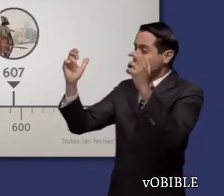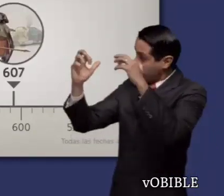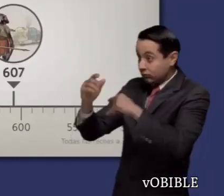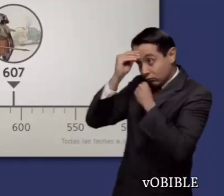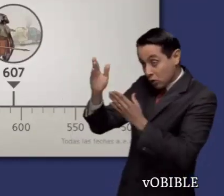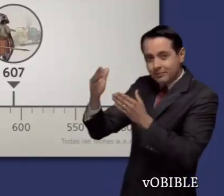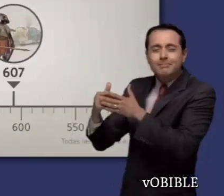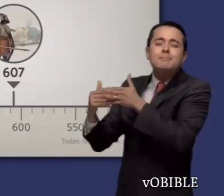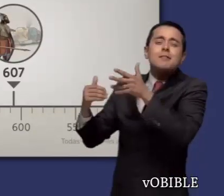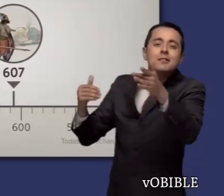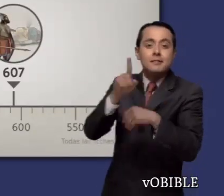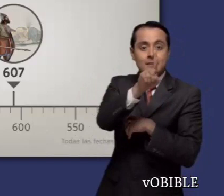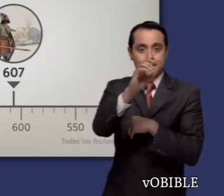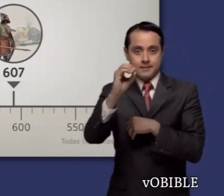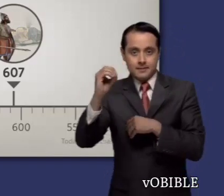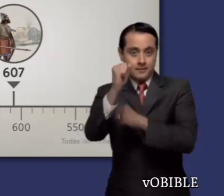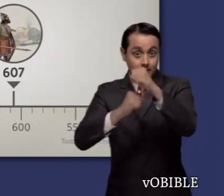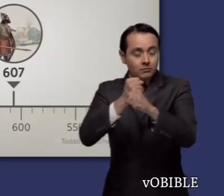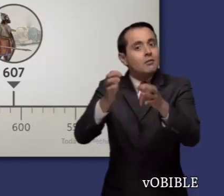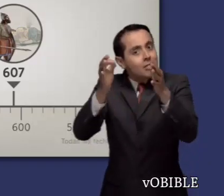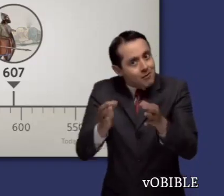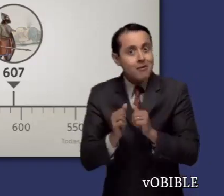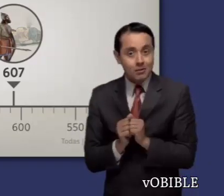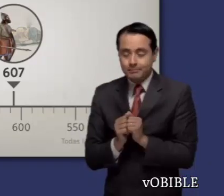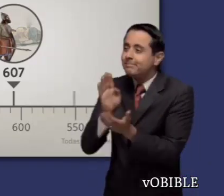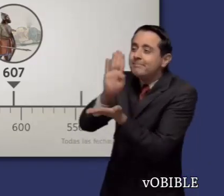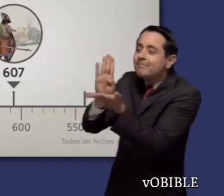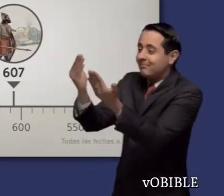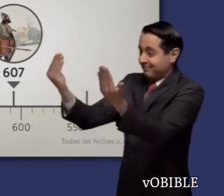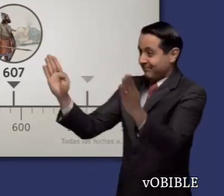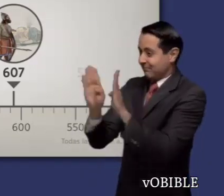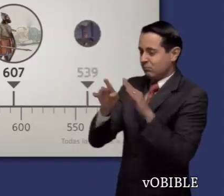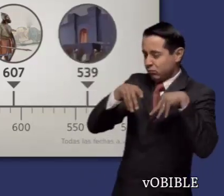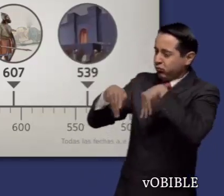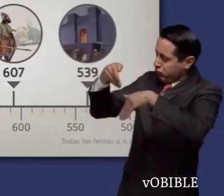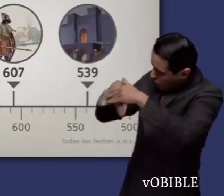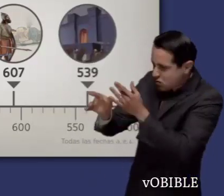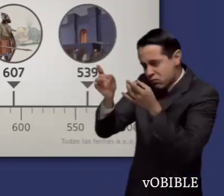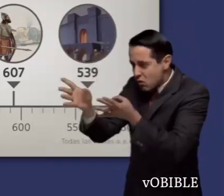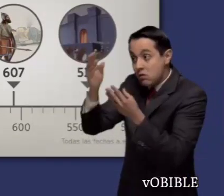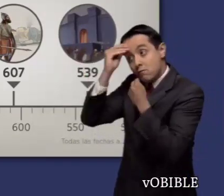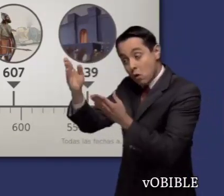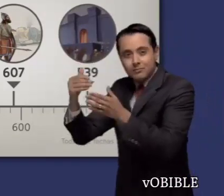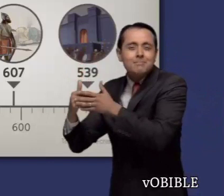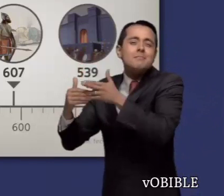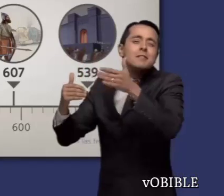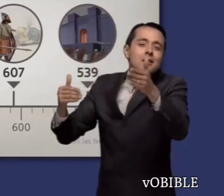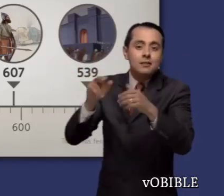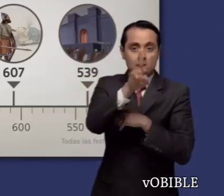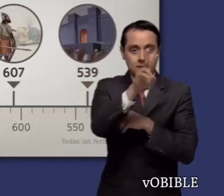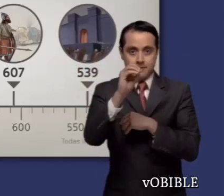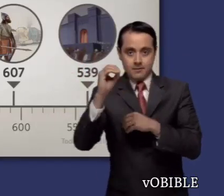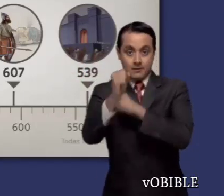La destrucción de Jerusalén, que ocurrió más de cien años después. La conquista de Babilonia, que sucedió